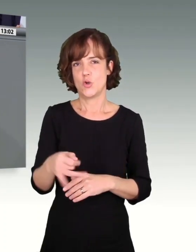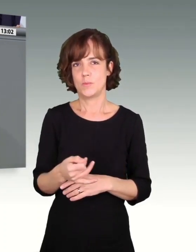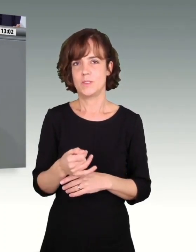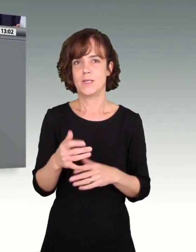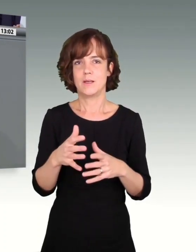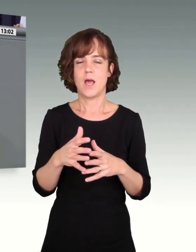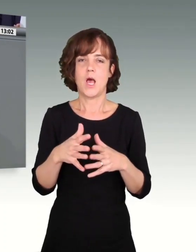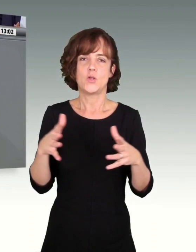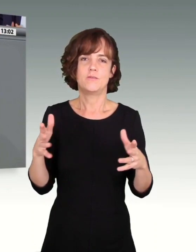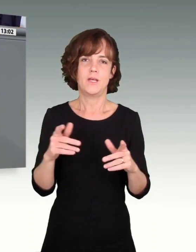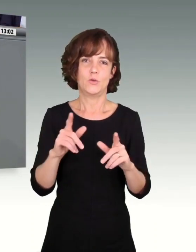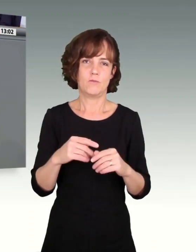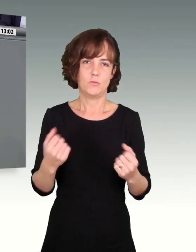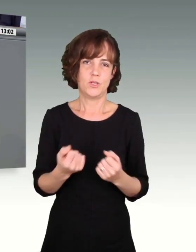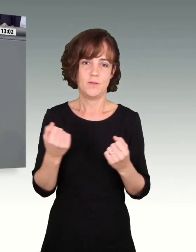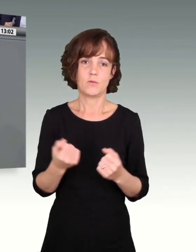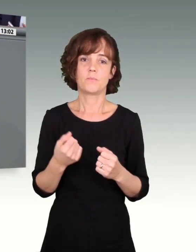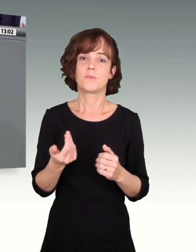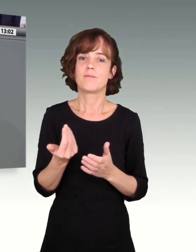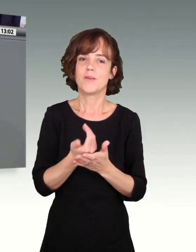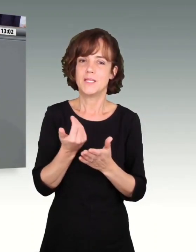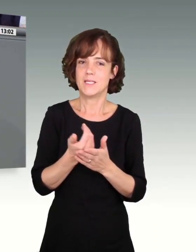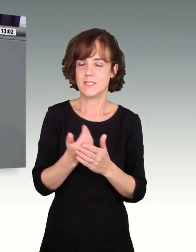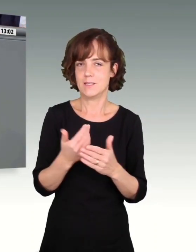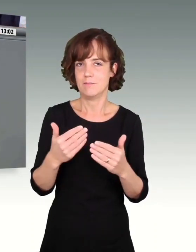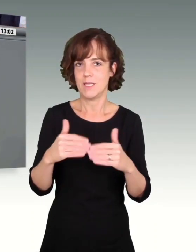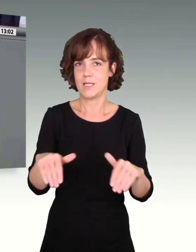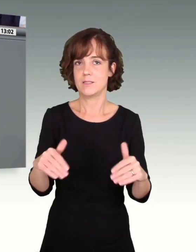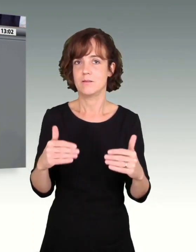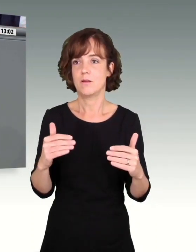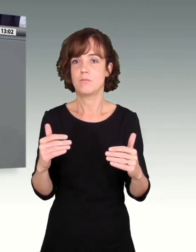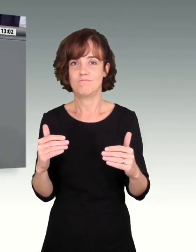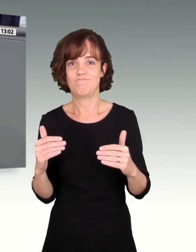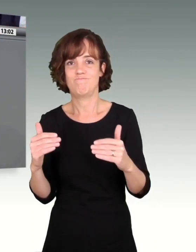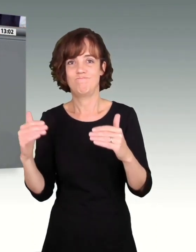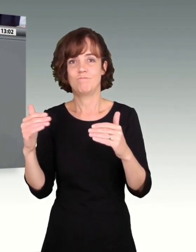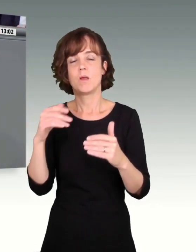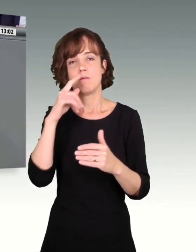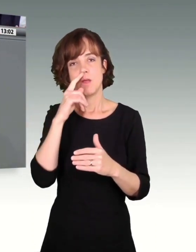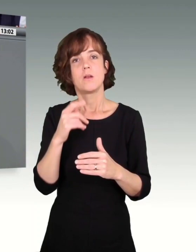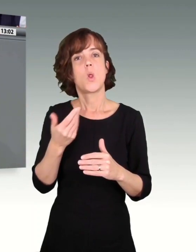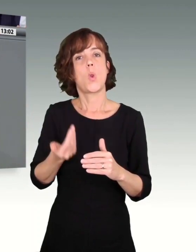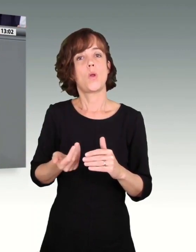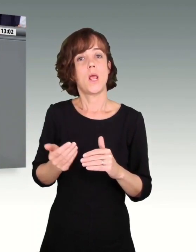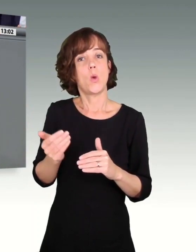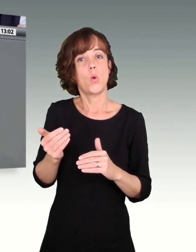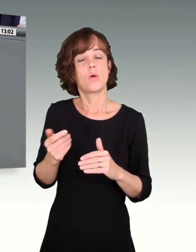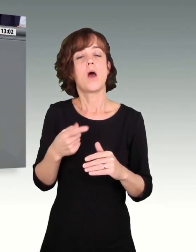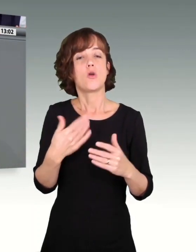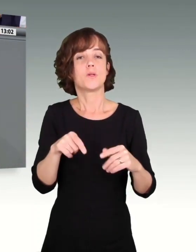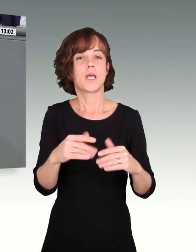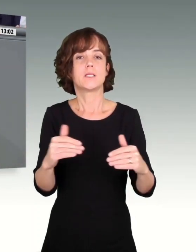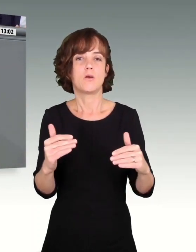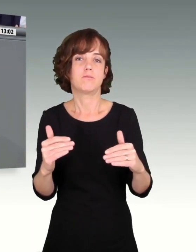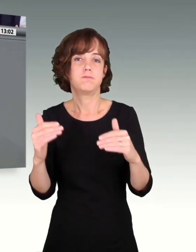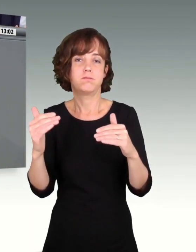Verdienstgrenze dieser Minijobs wächst automatisch mit jeder Mindestlohnerhöhung mit. Auf den ersten Blick scheint es attraktiv zu sein,